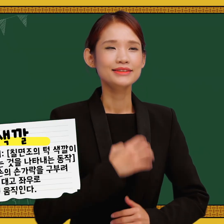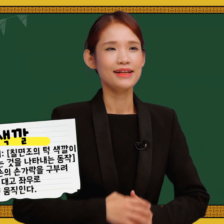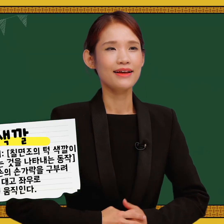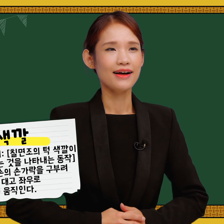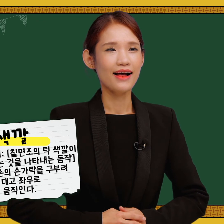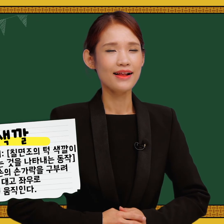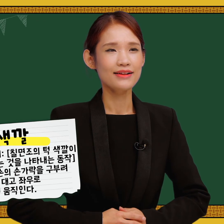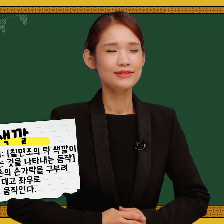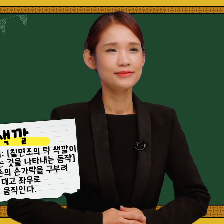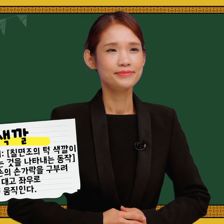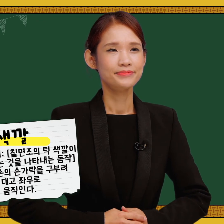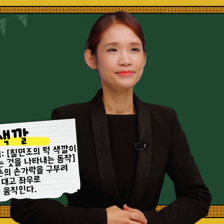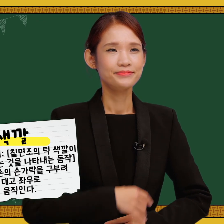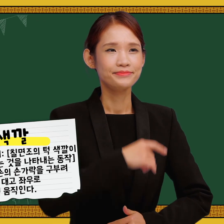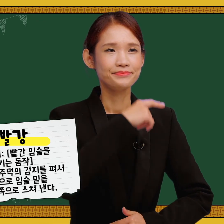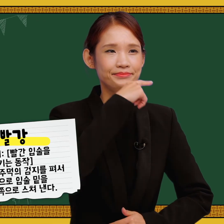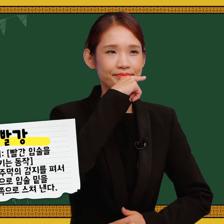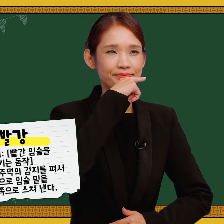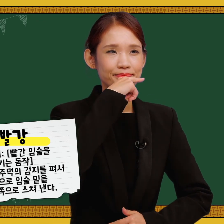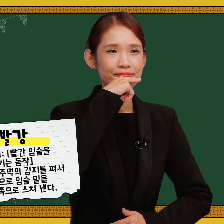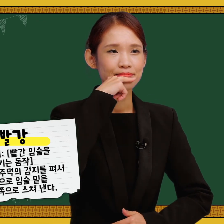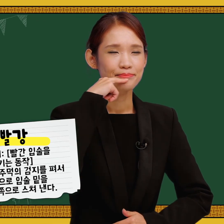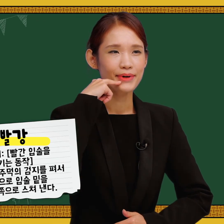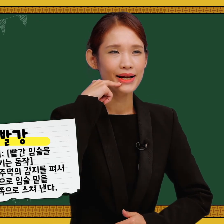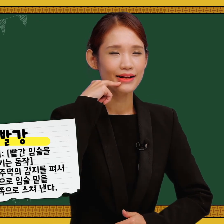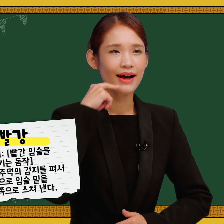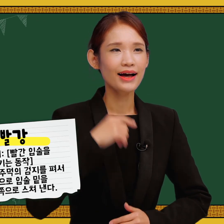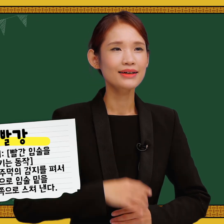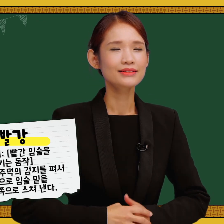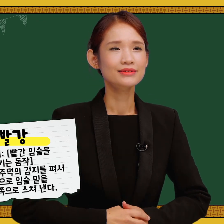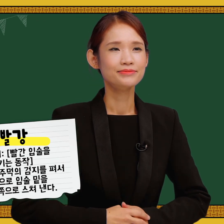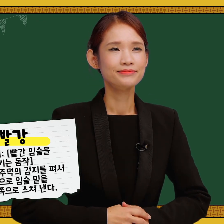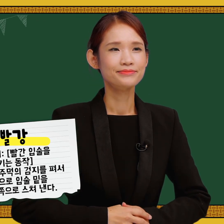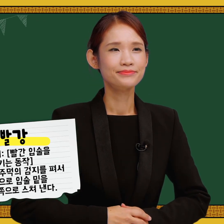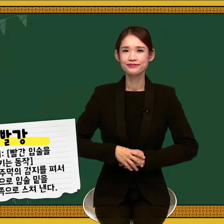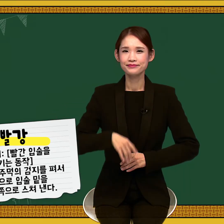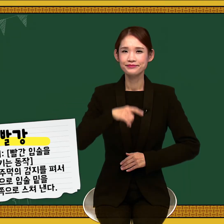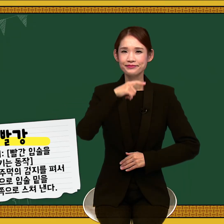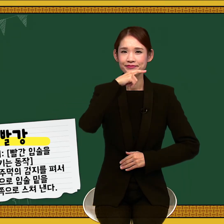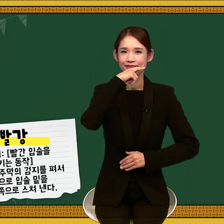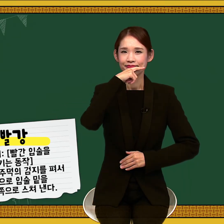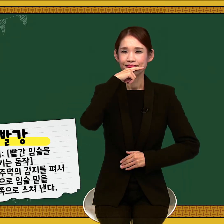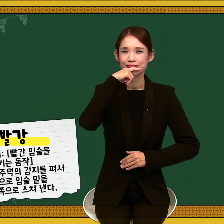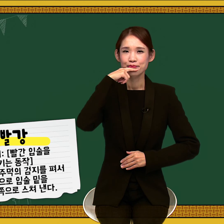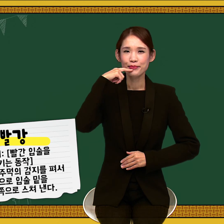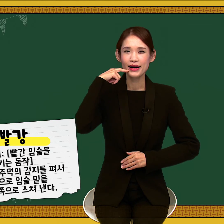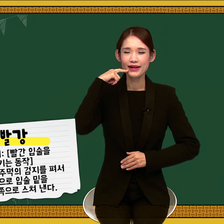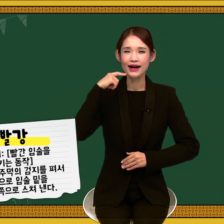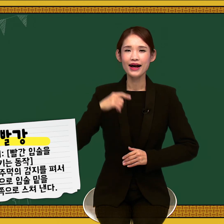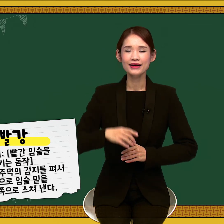색깔, 색깔 빨강, 빨강